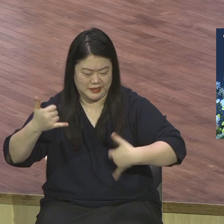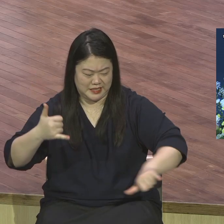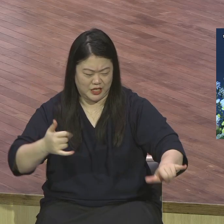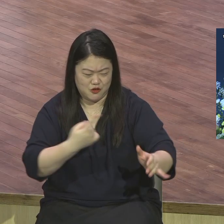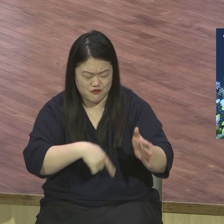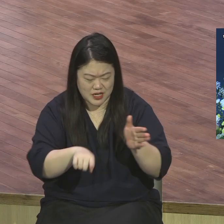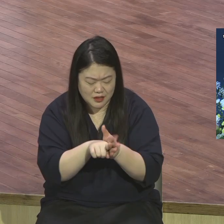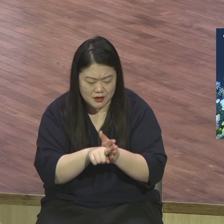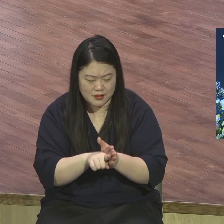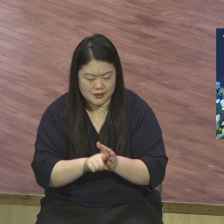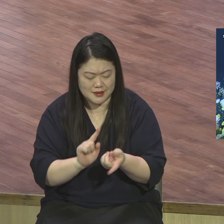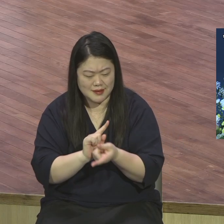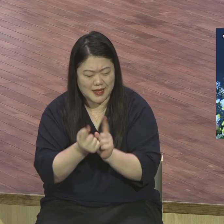있는 희생적 사랑이 있습니다